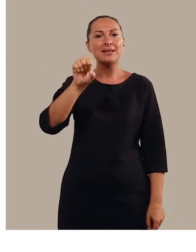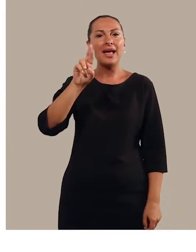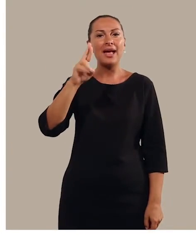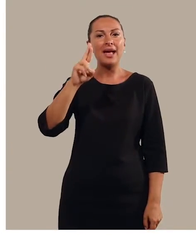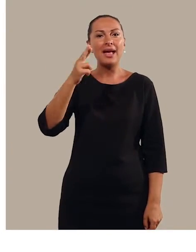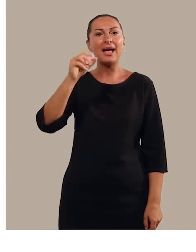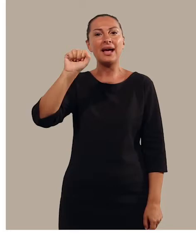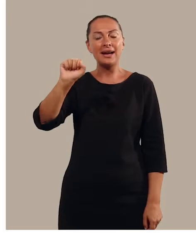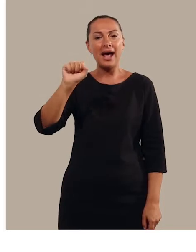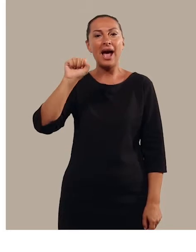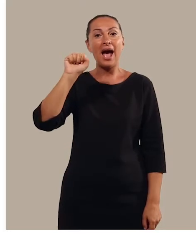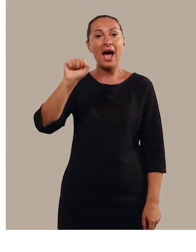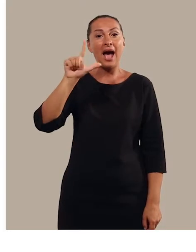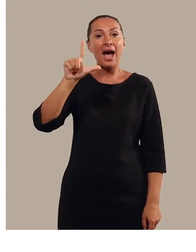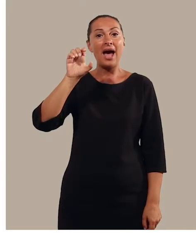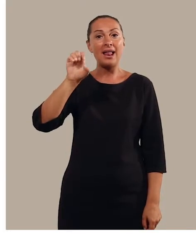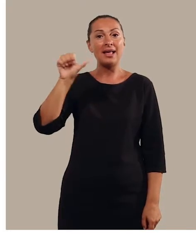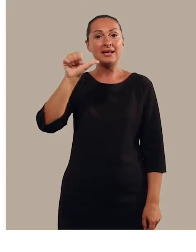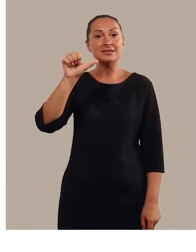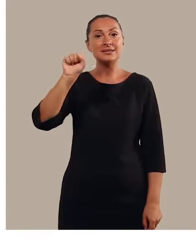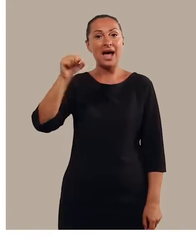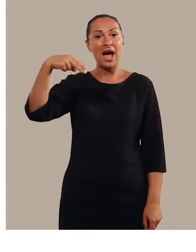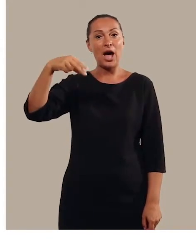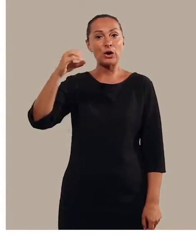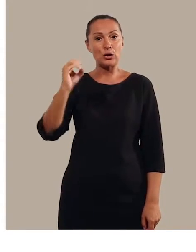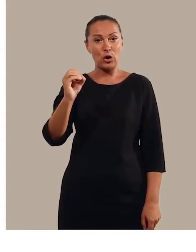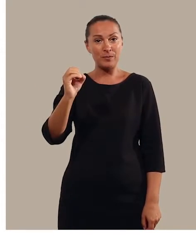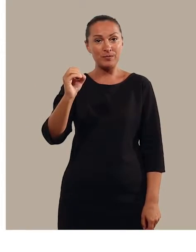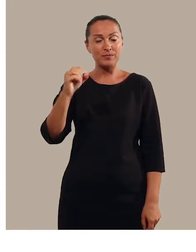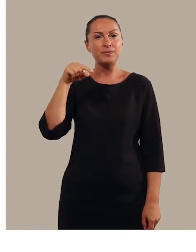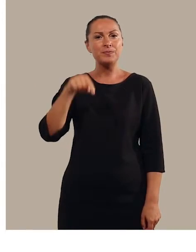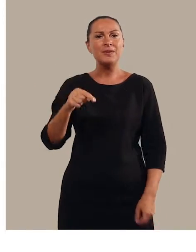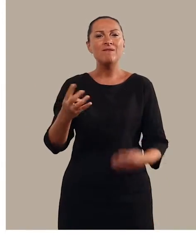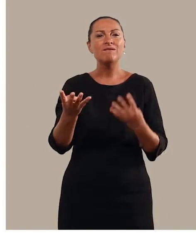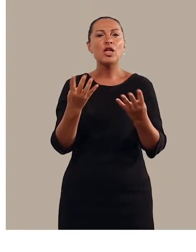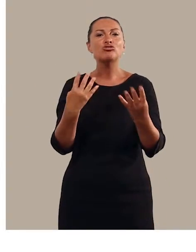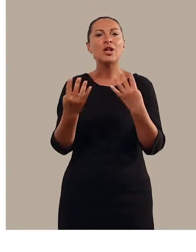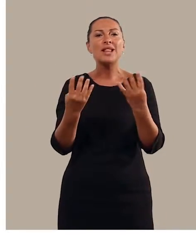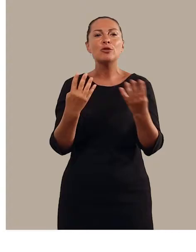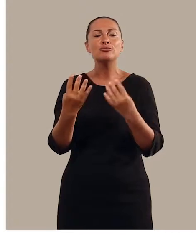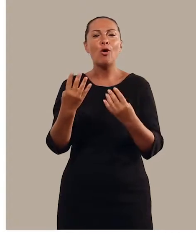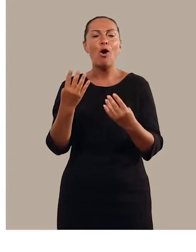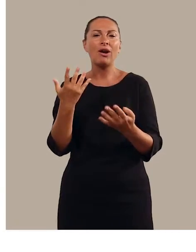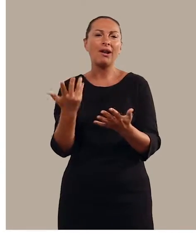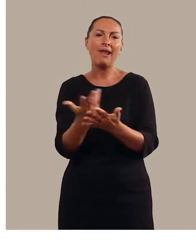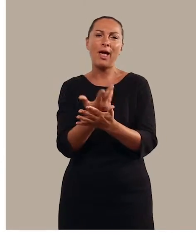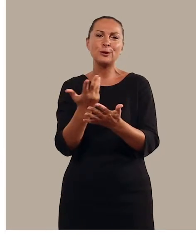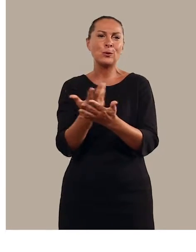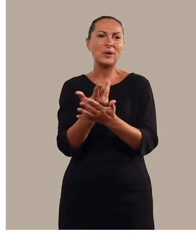presenza di vegetazione spontanea e macchia mediterranea. E oggi ricca di uliveti secolari.